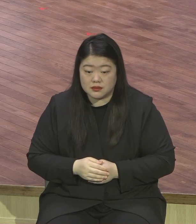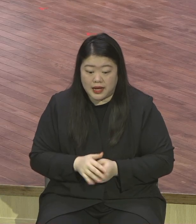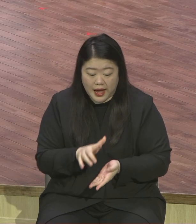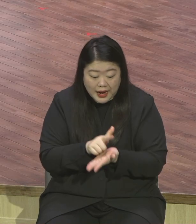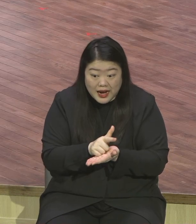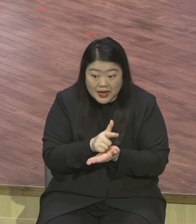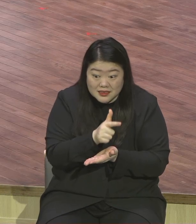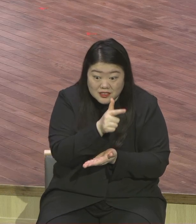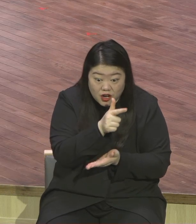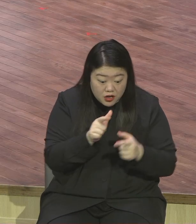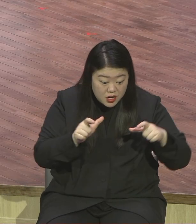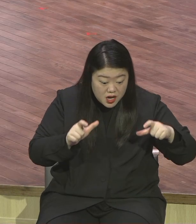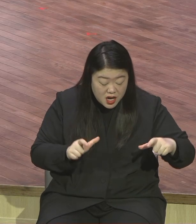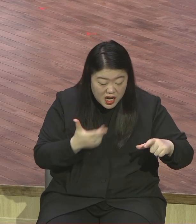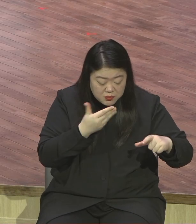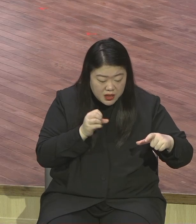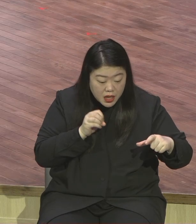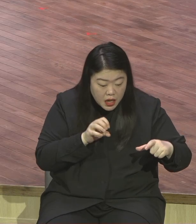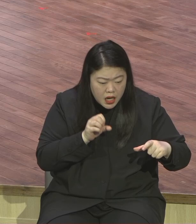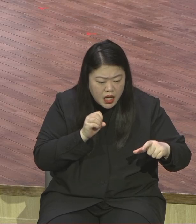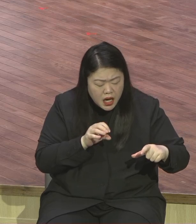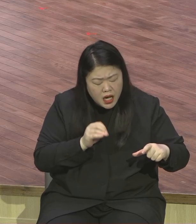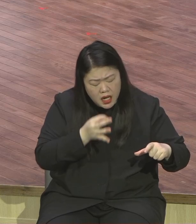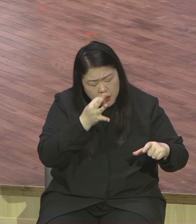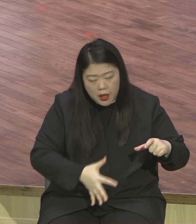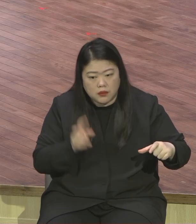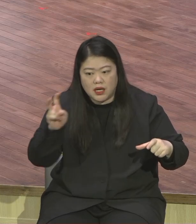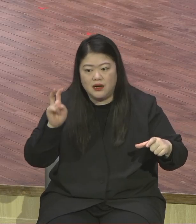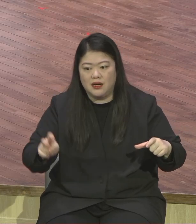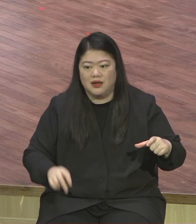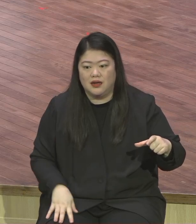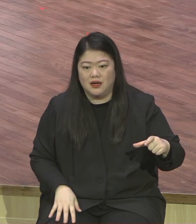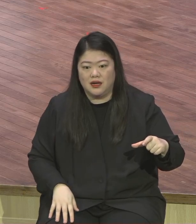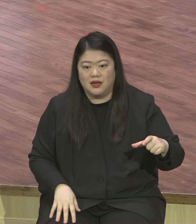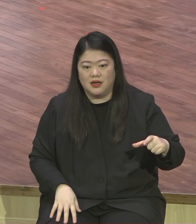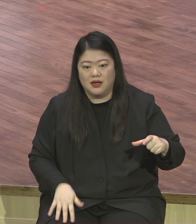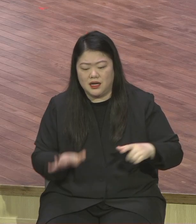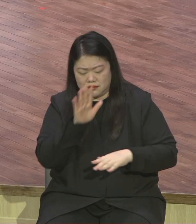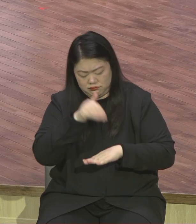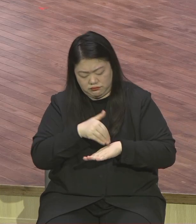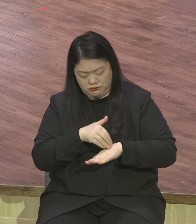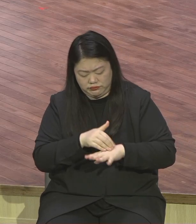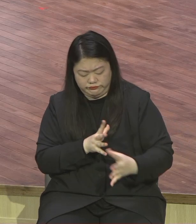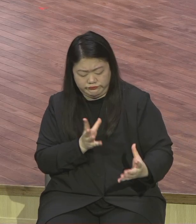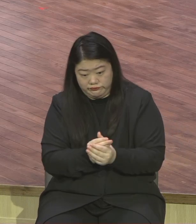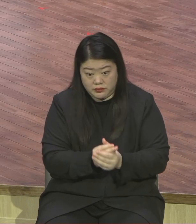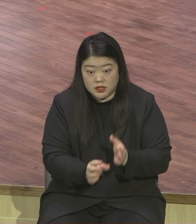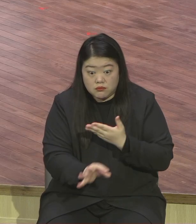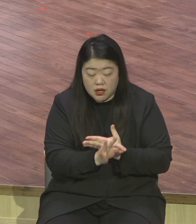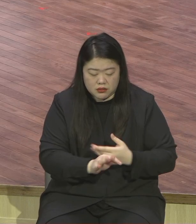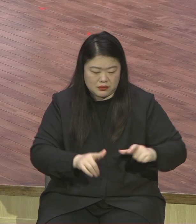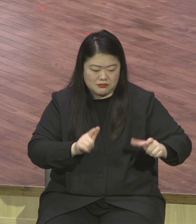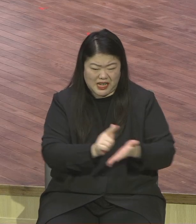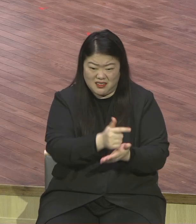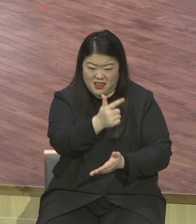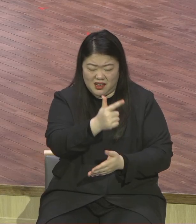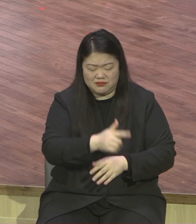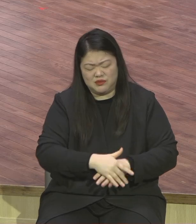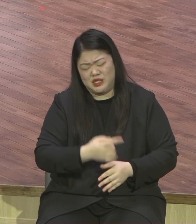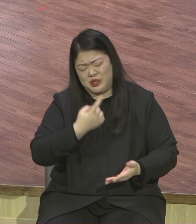힘들어서 퍼뜨득 거리고 있는 상황 속에서 뭐를 하냐고 그게 너너러면 수준이라니까요. 하나님의 수준이 뭐냐 2, 3, 7이라고 하면